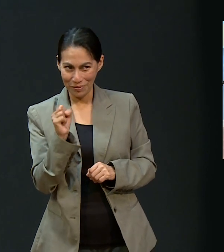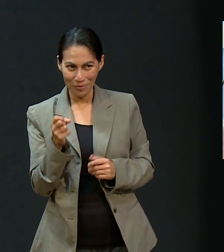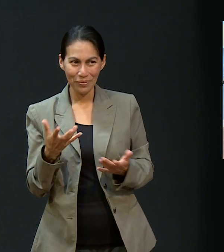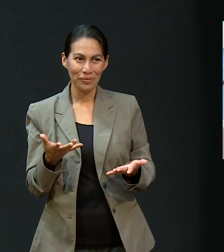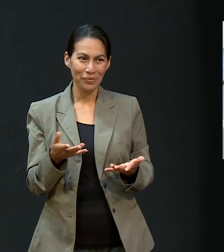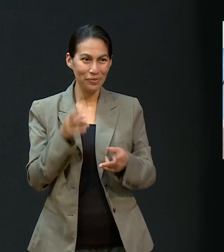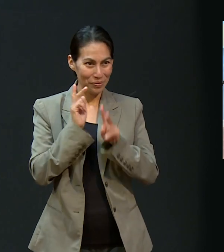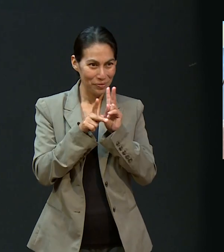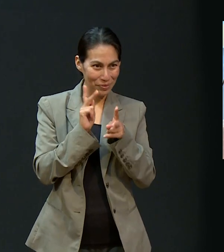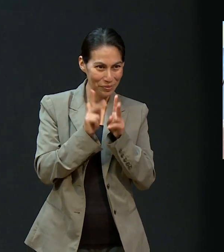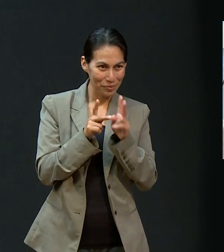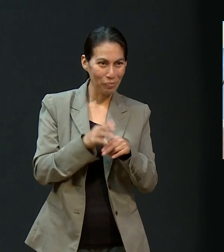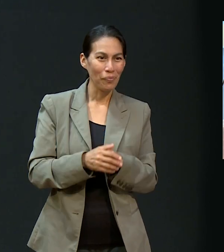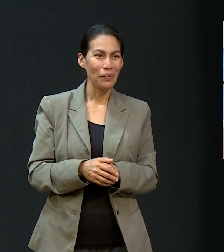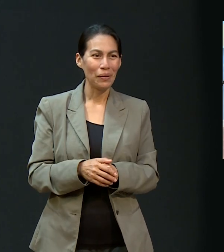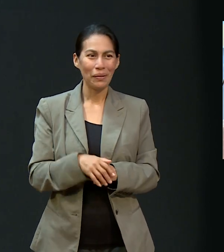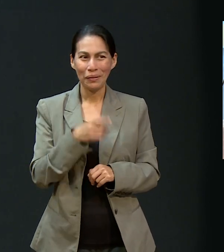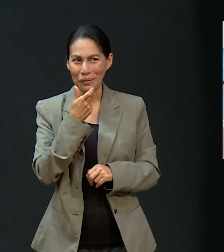vamos con Gladys, Gladys.